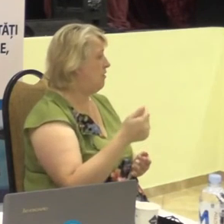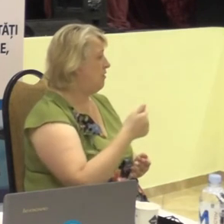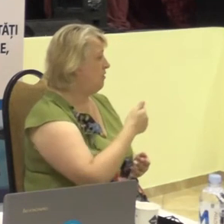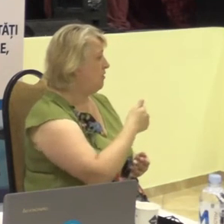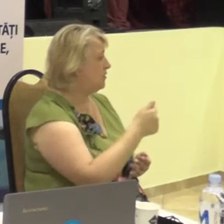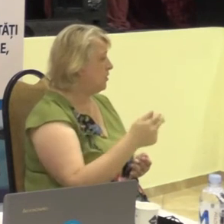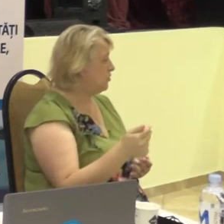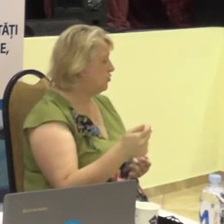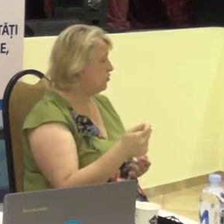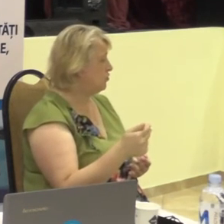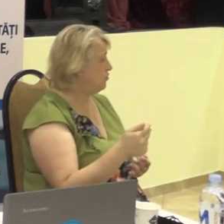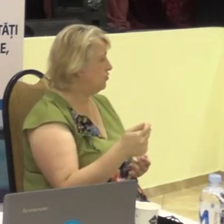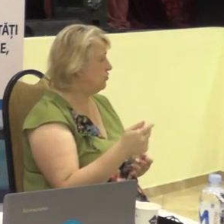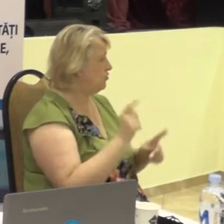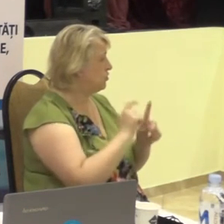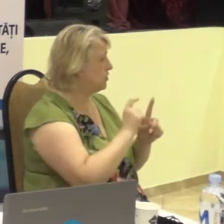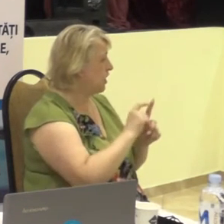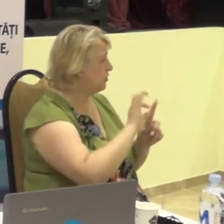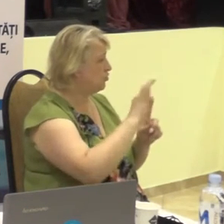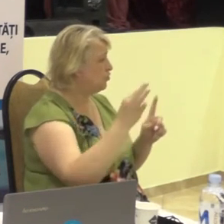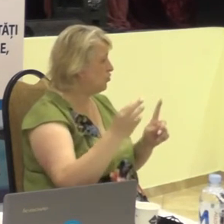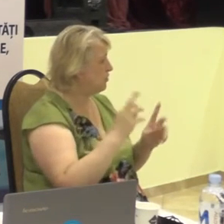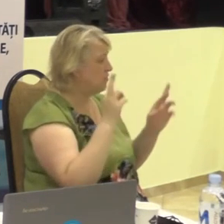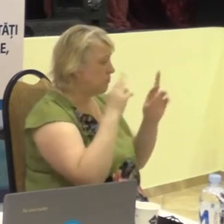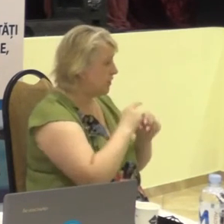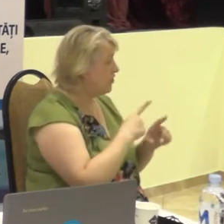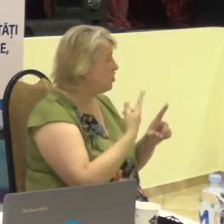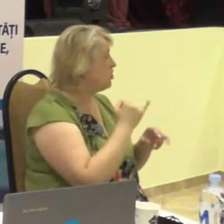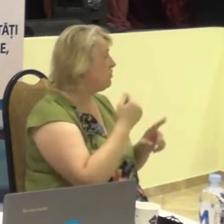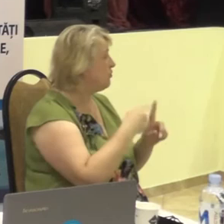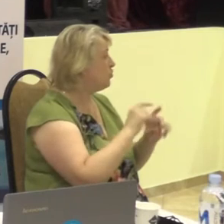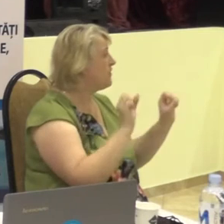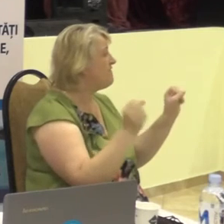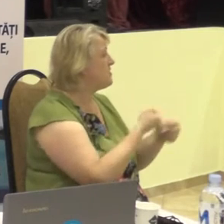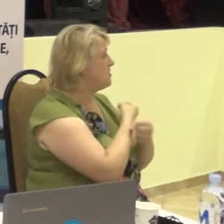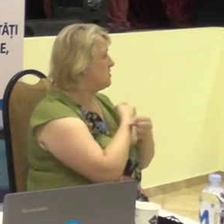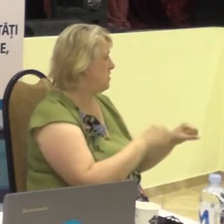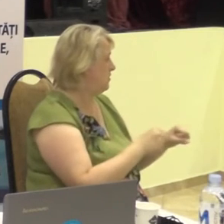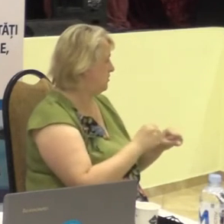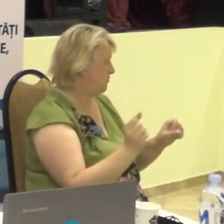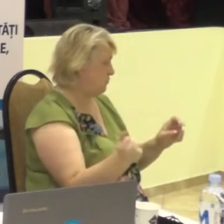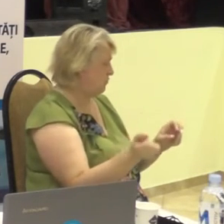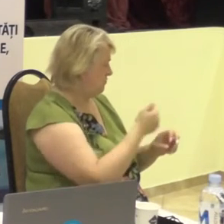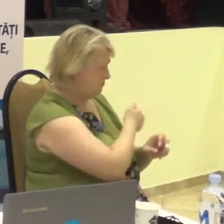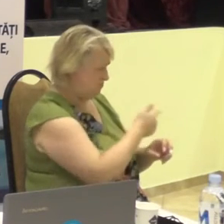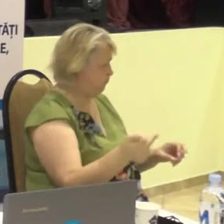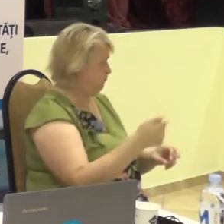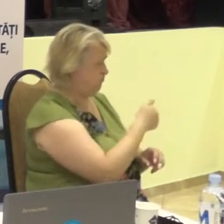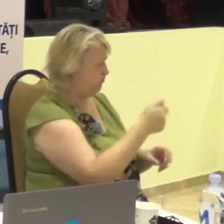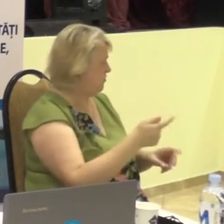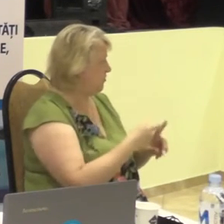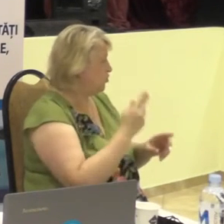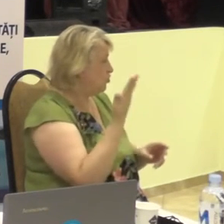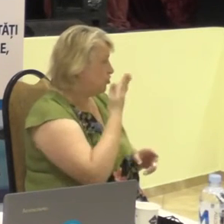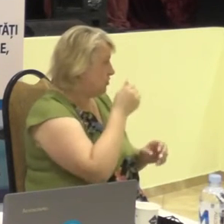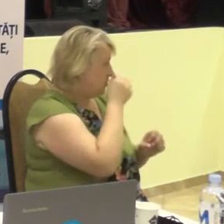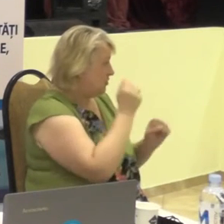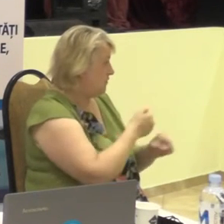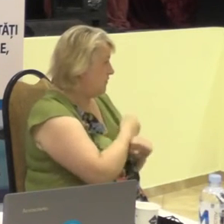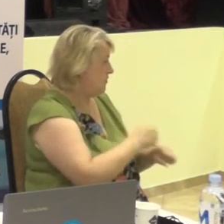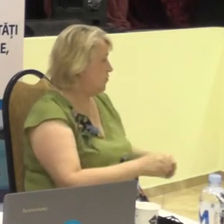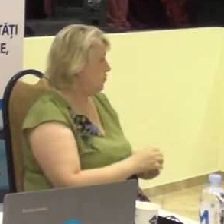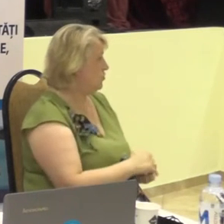și viteza titrei este foarte mare.